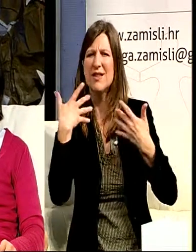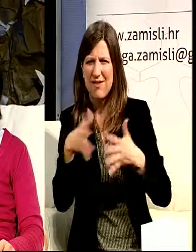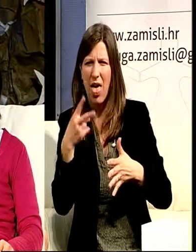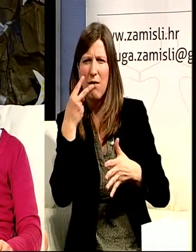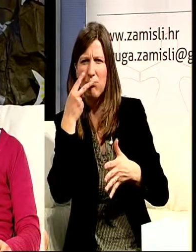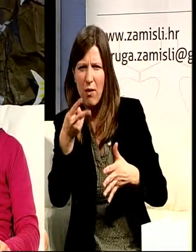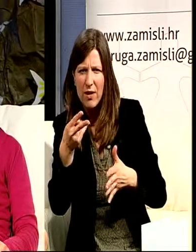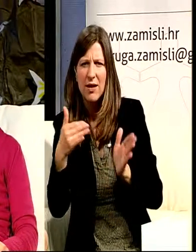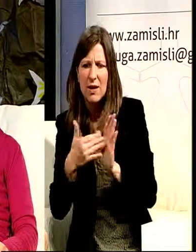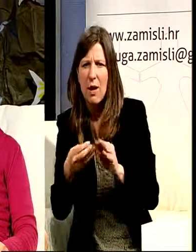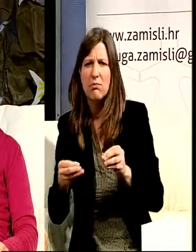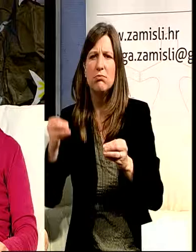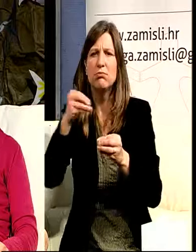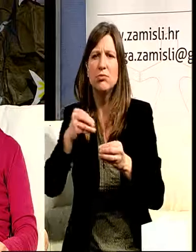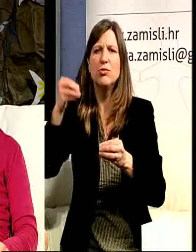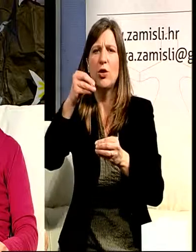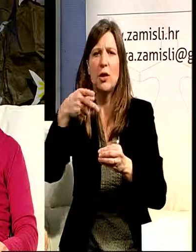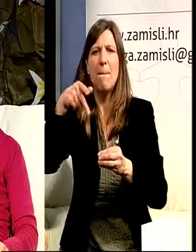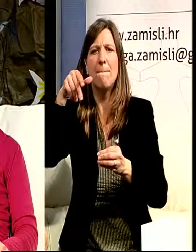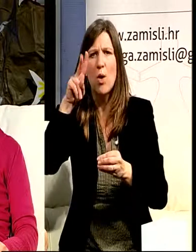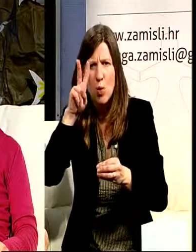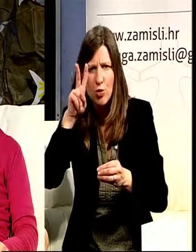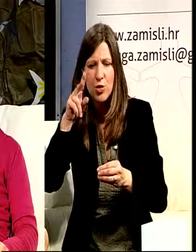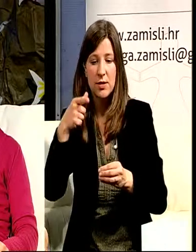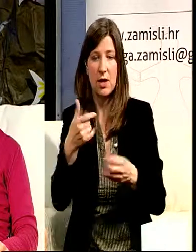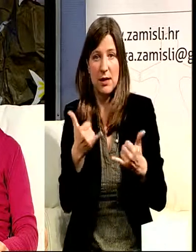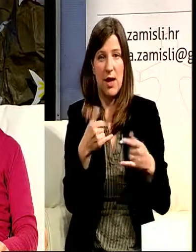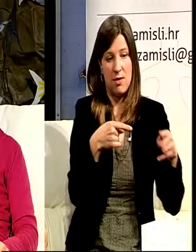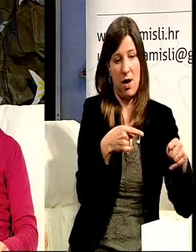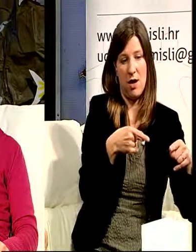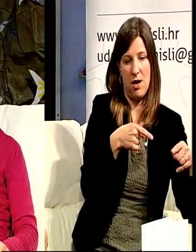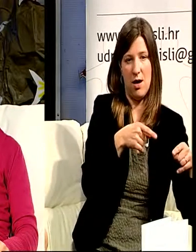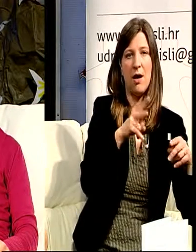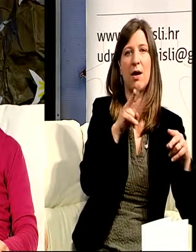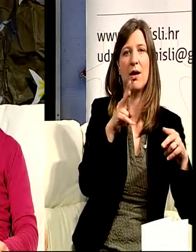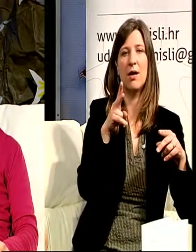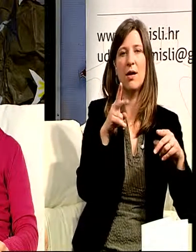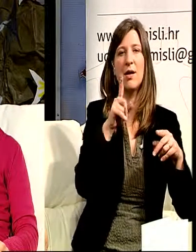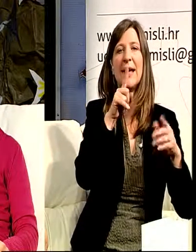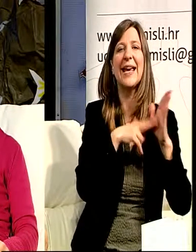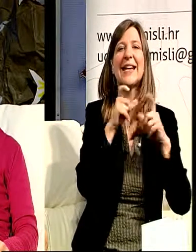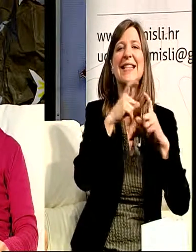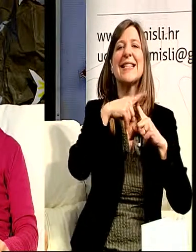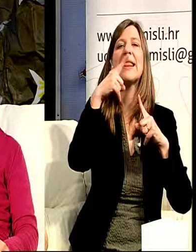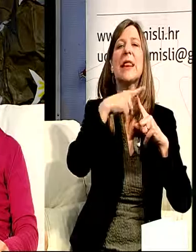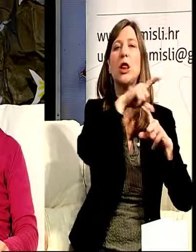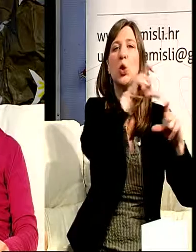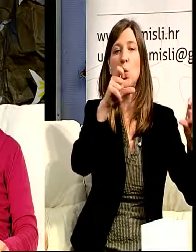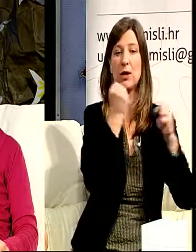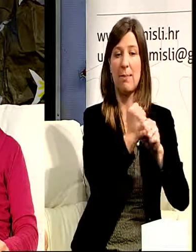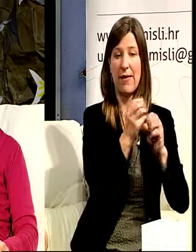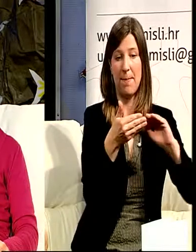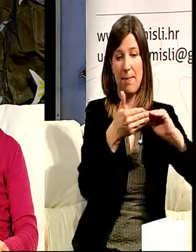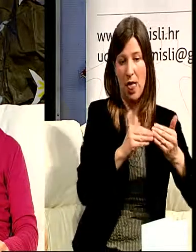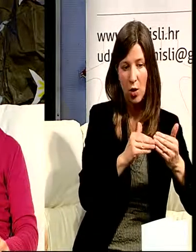mogućnosti da si mogu povećati slova, pozadinu promijeniti, odnosno boju pozadine